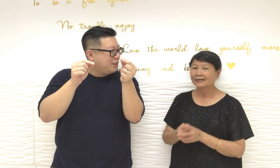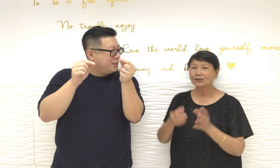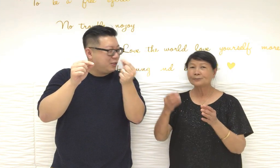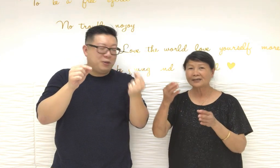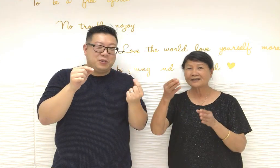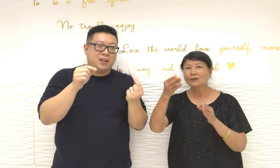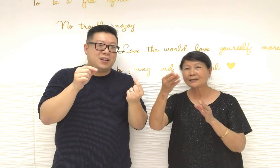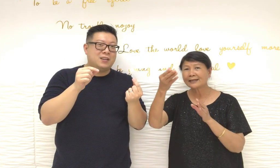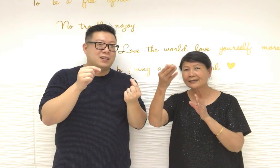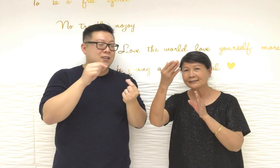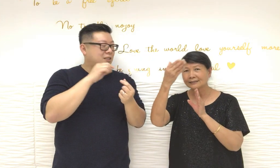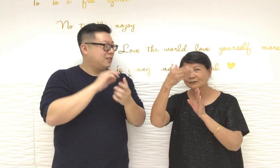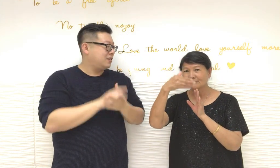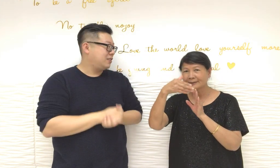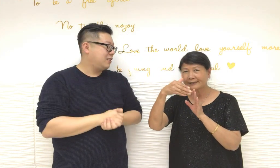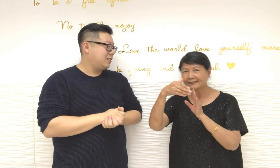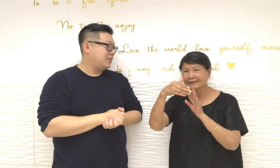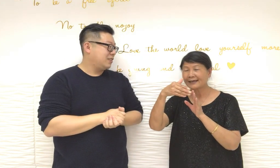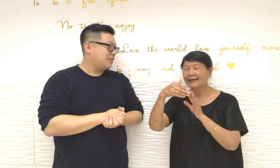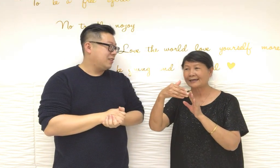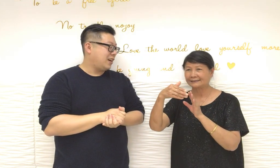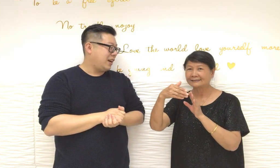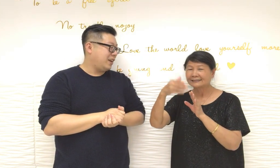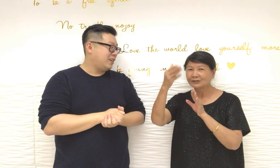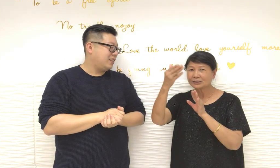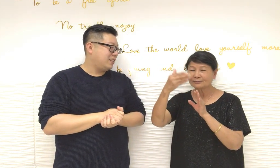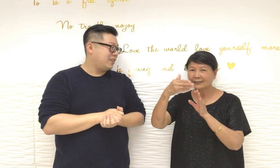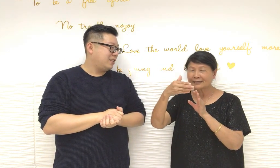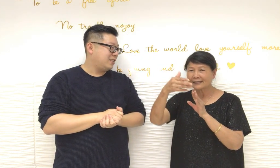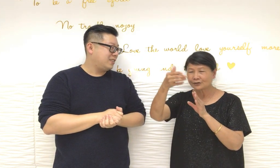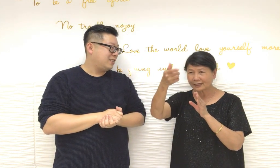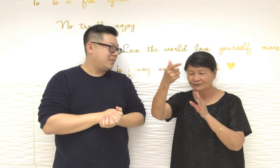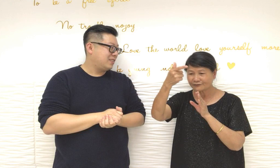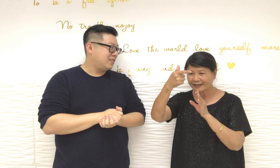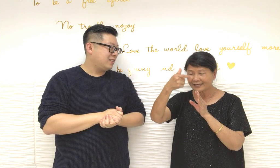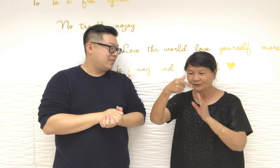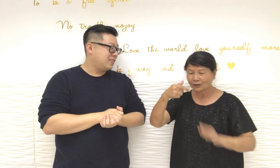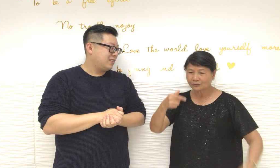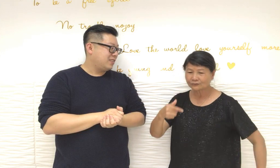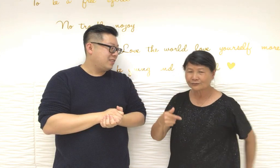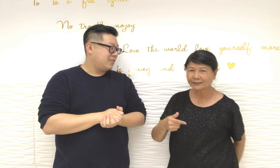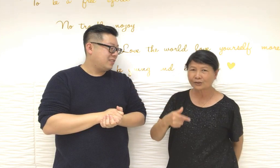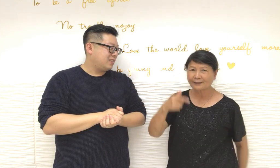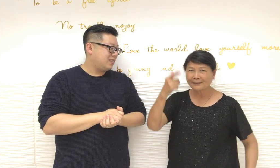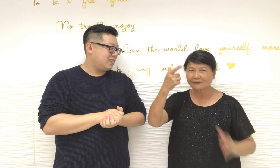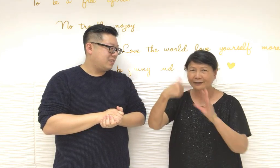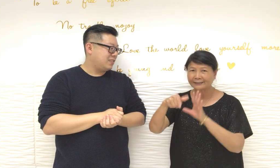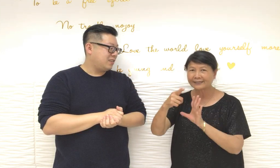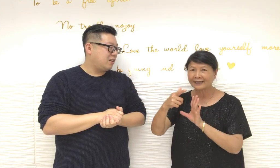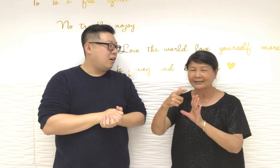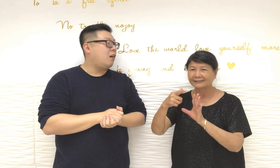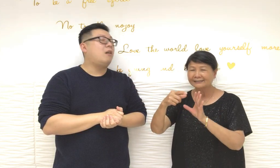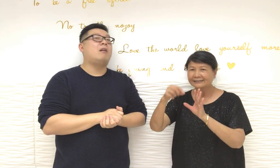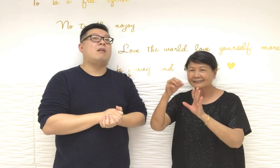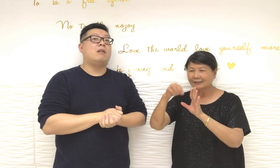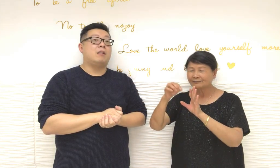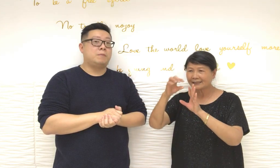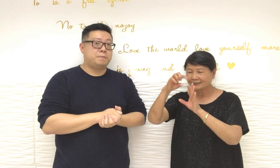皮褲呢有尾是那尾是彎落彎落彎落那